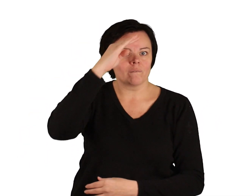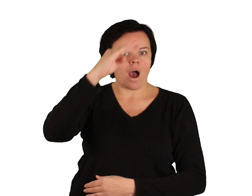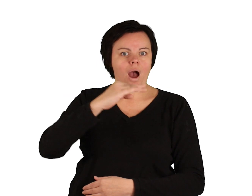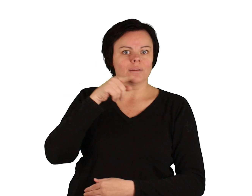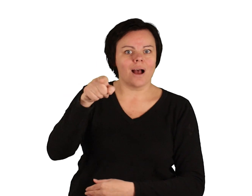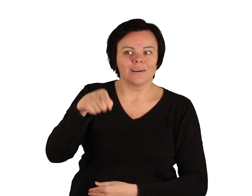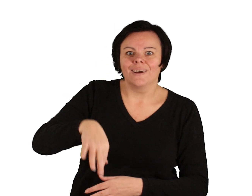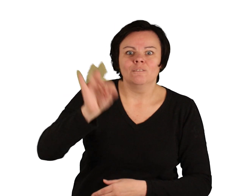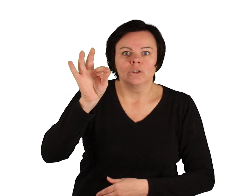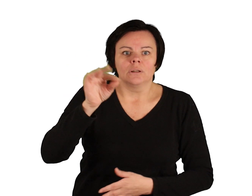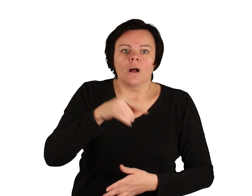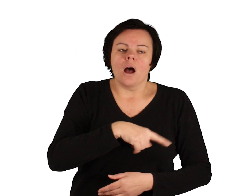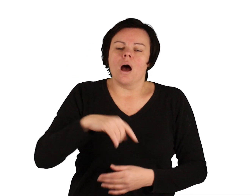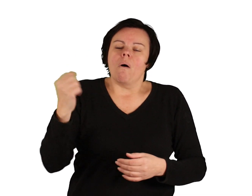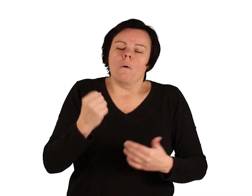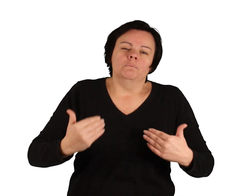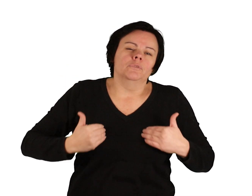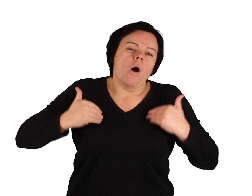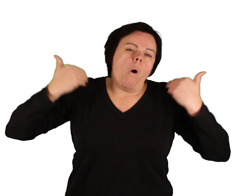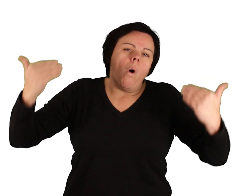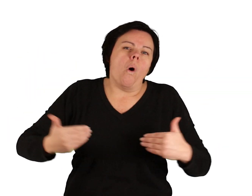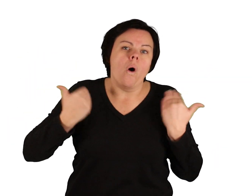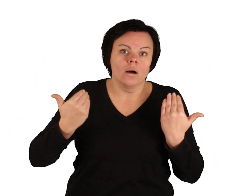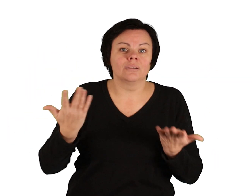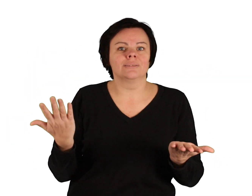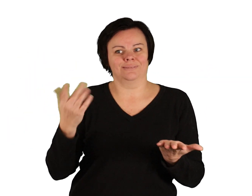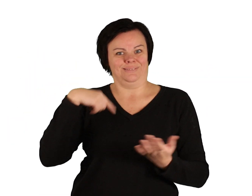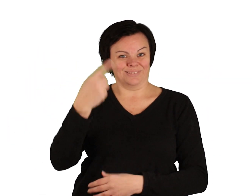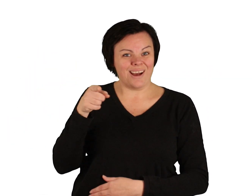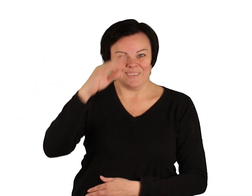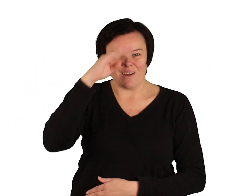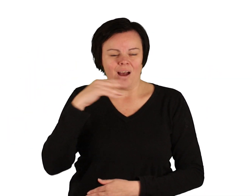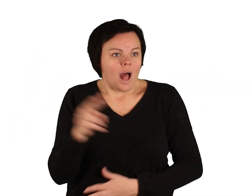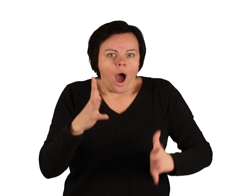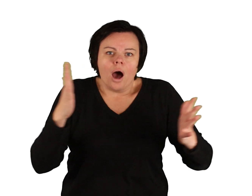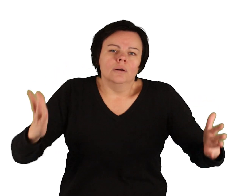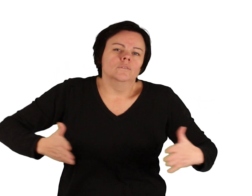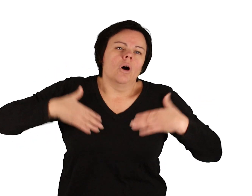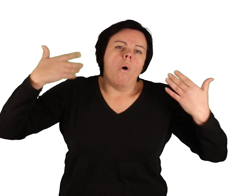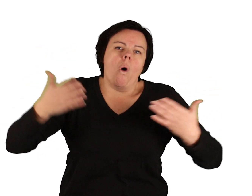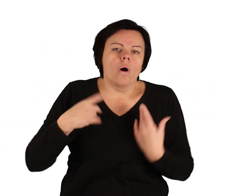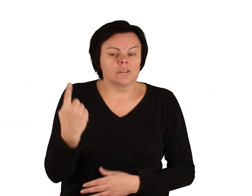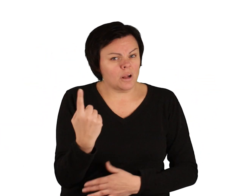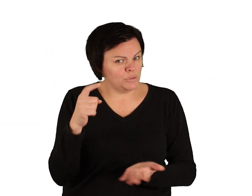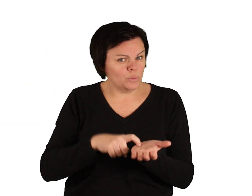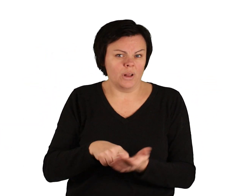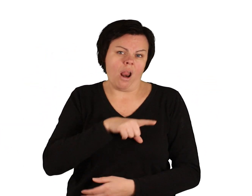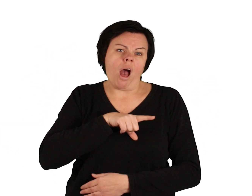Kinder getrauert und die herzlose Stiefmutter verjagt. Umso größer war nun ihr Glück und sie lebten noch viele